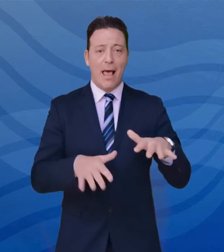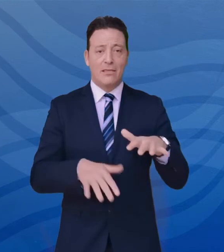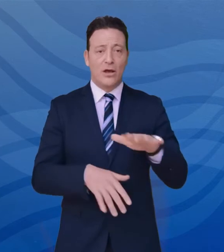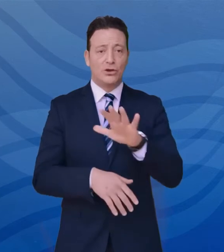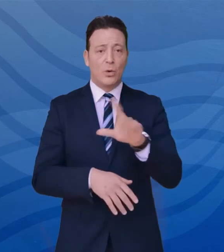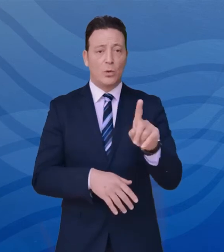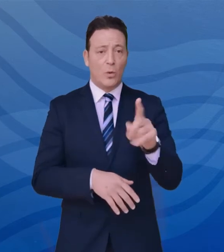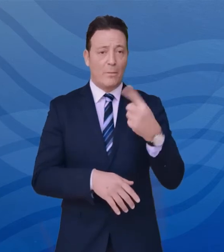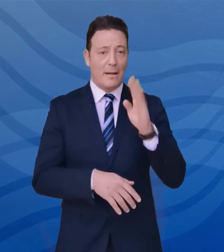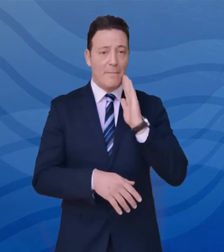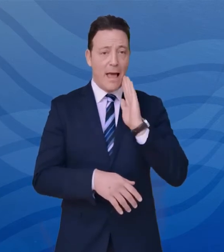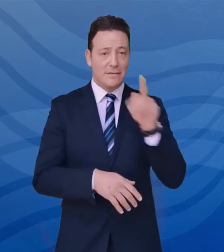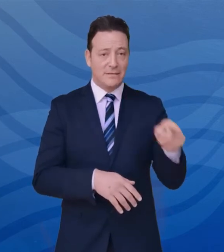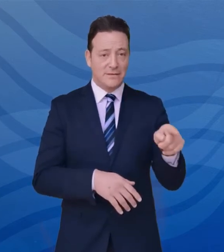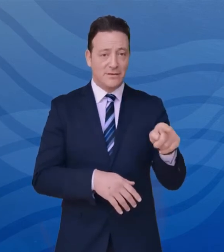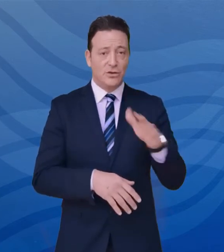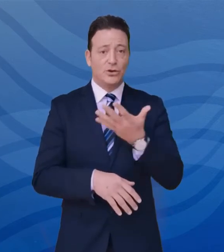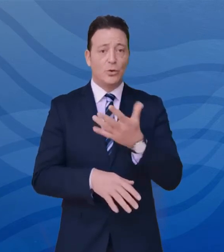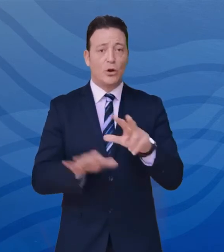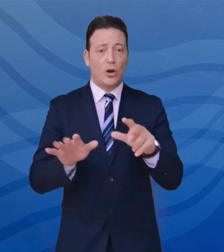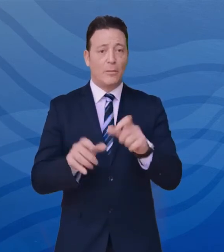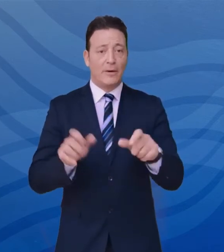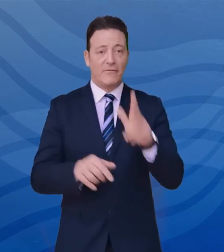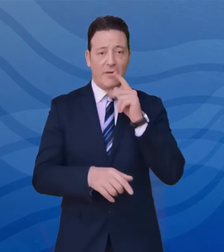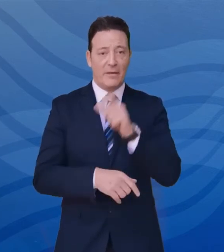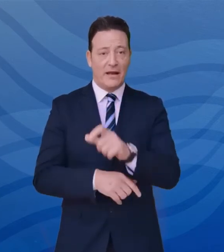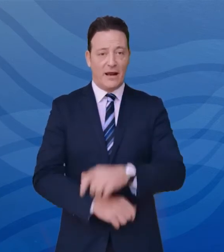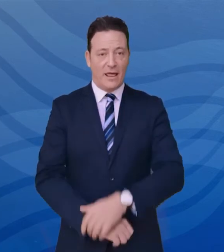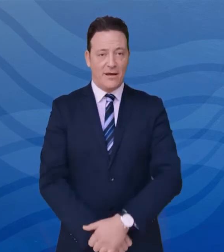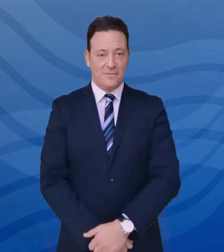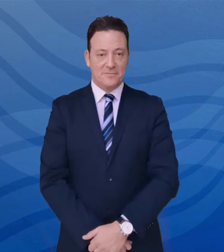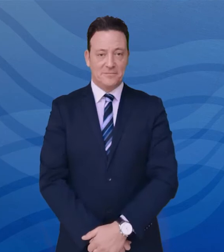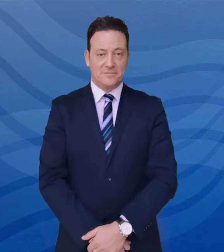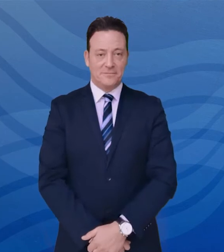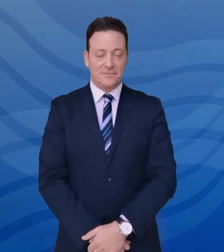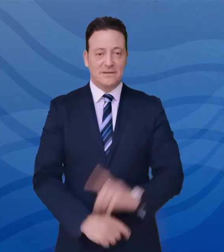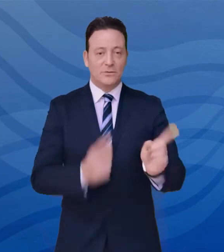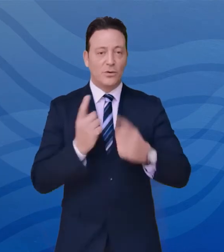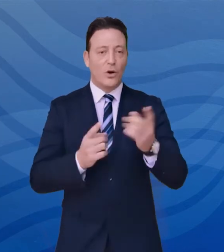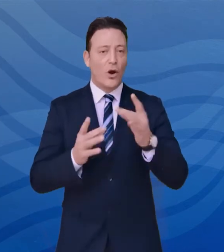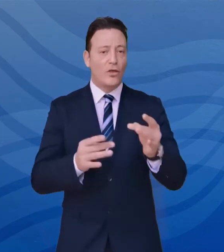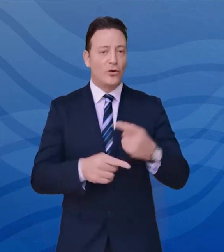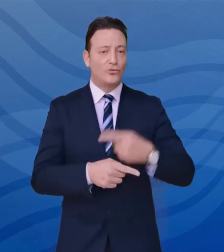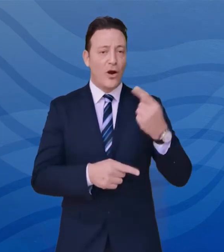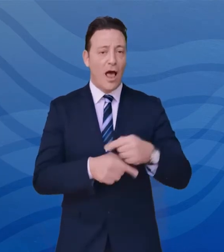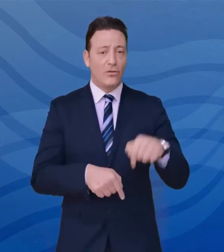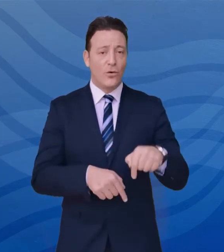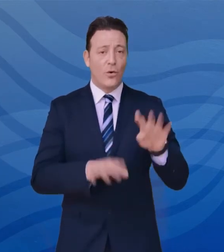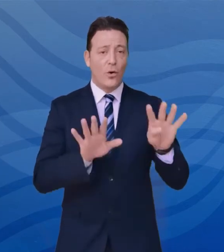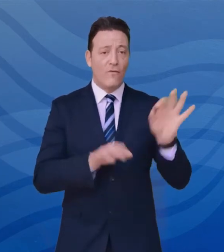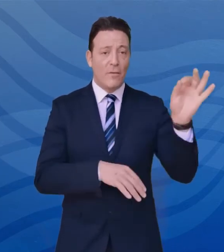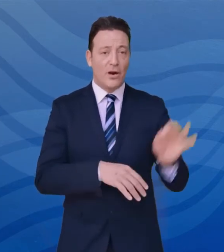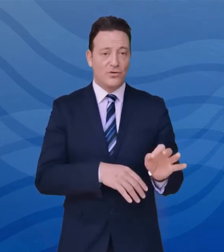anni per i maschi e di 58 anni per i soggetti di sesso femminile. Tra i casi positivi odierni, al 9%